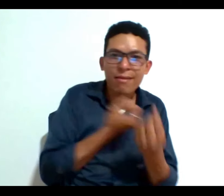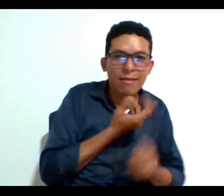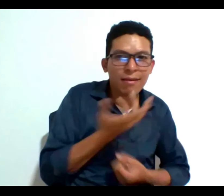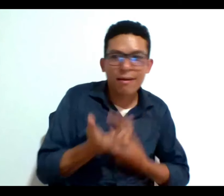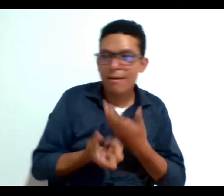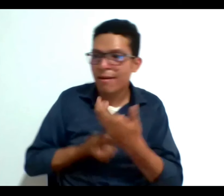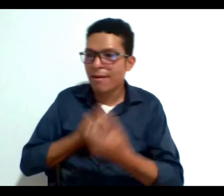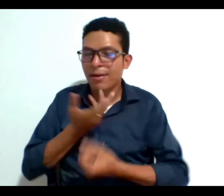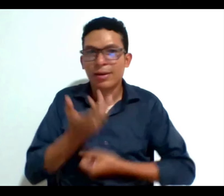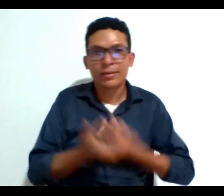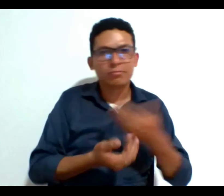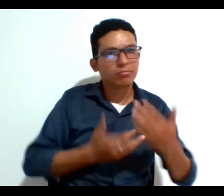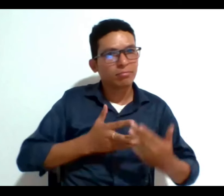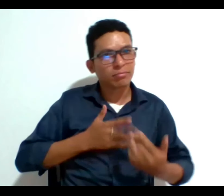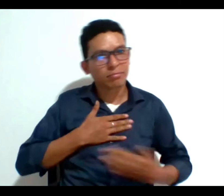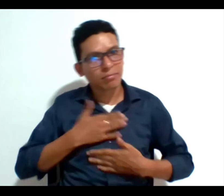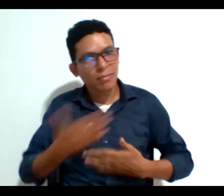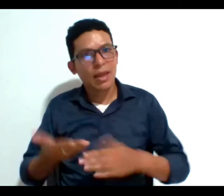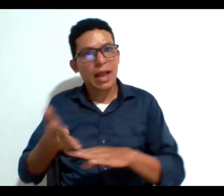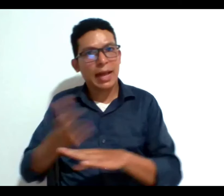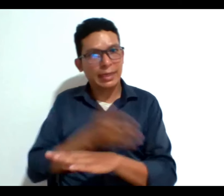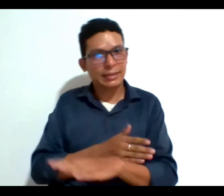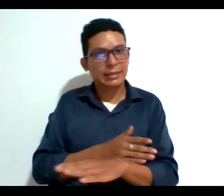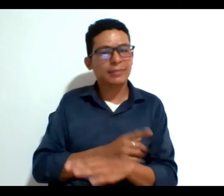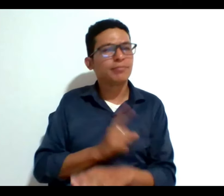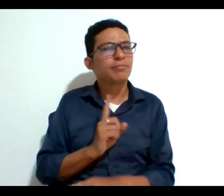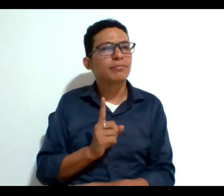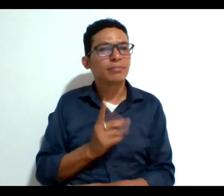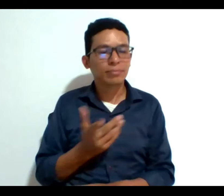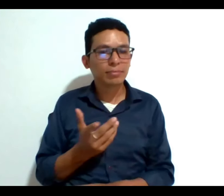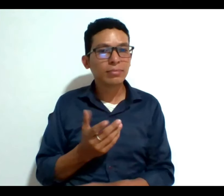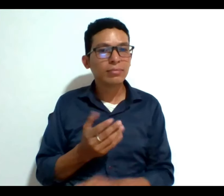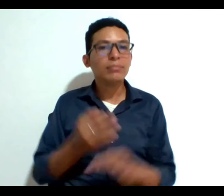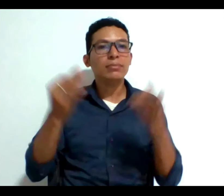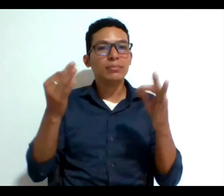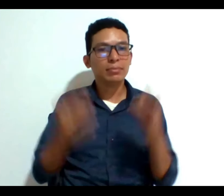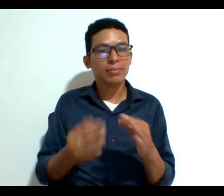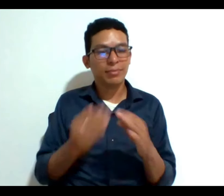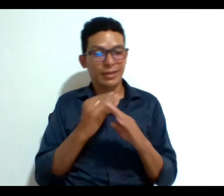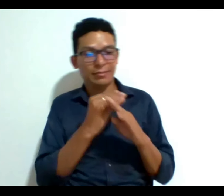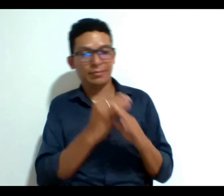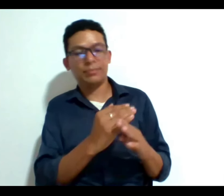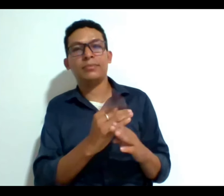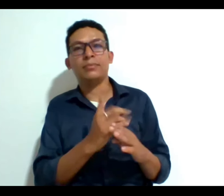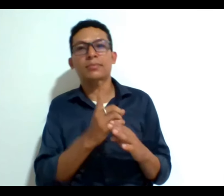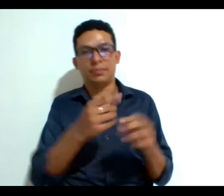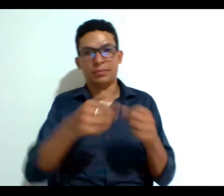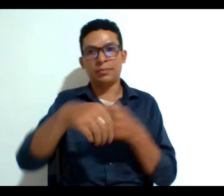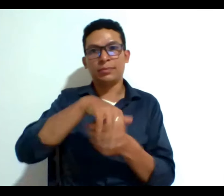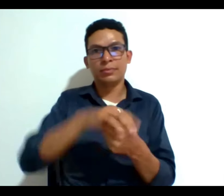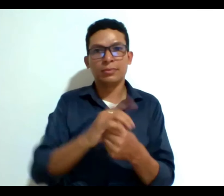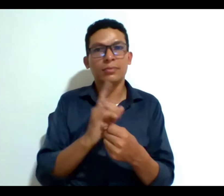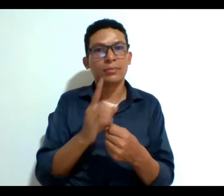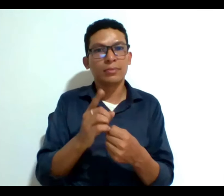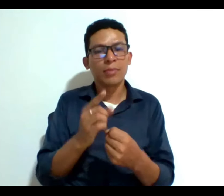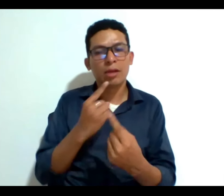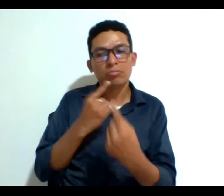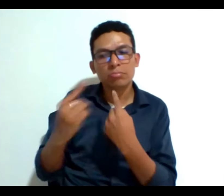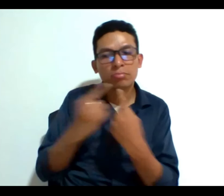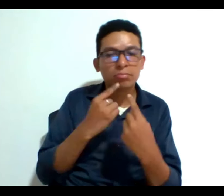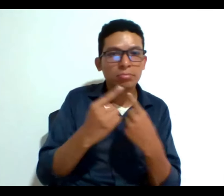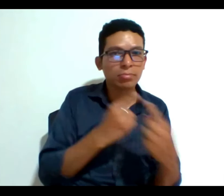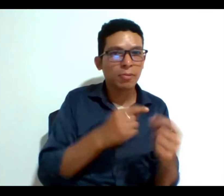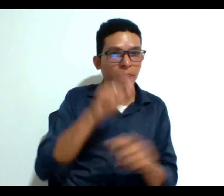su voluntad de forma anticipada porque precisamente evita este tipo de situaciones a que lo conversen con sus seres